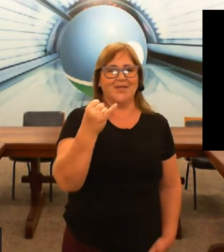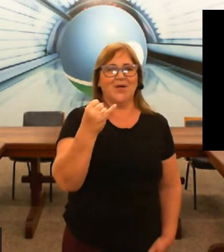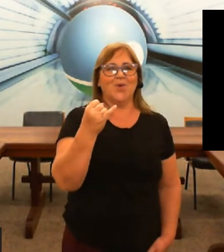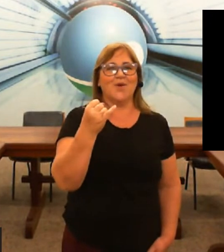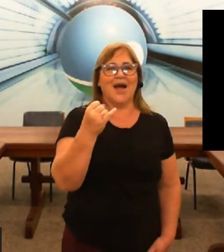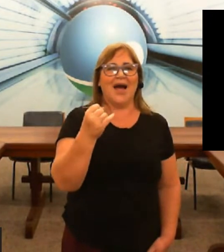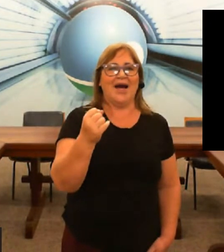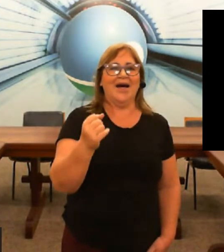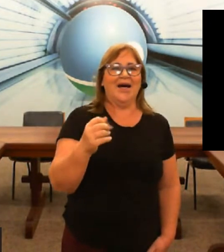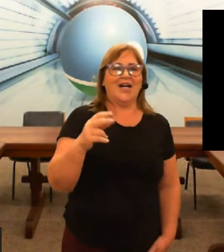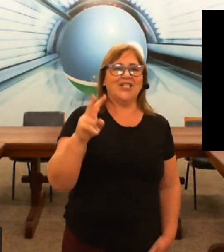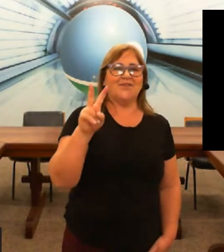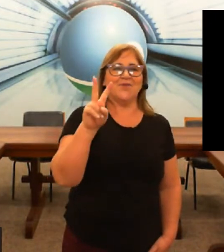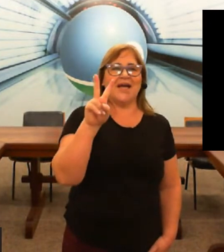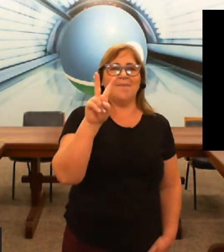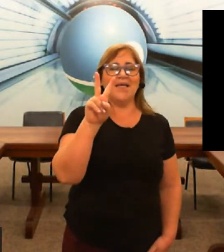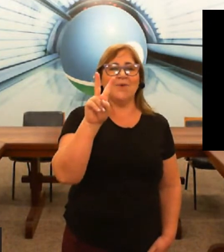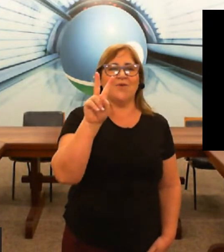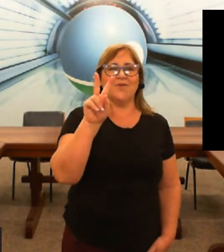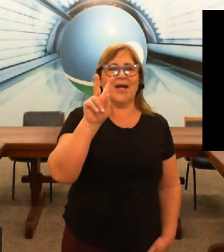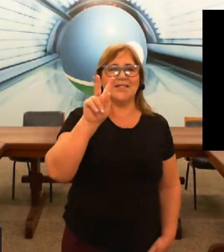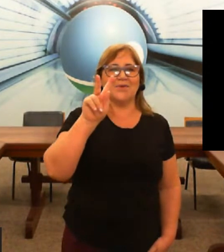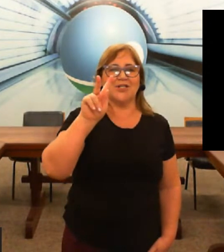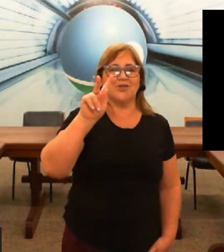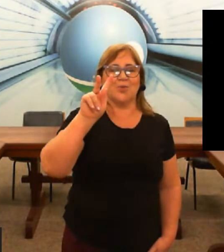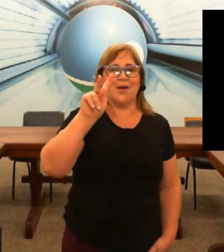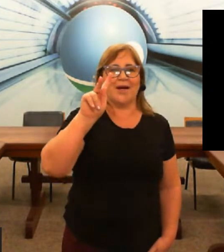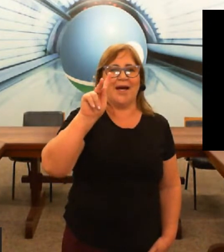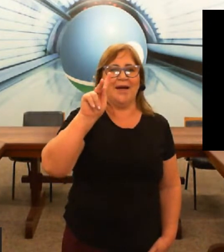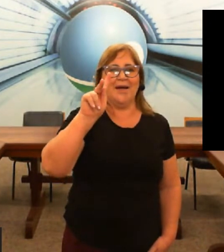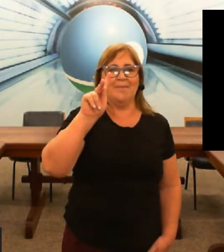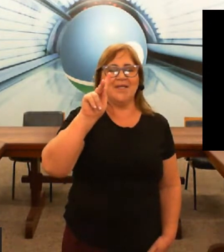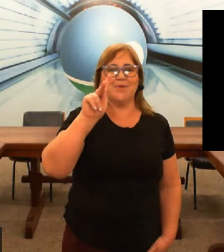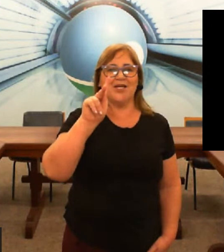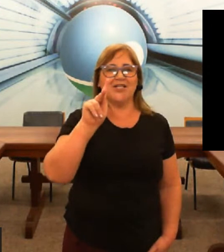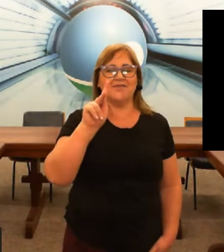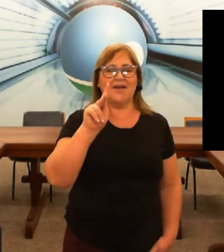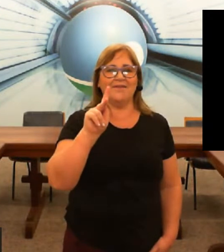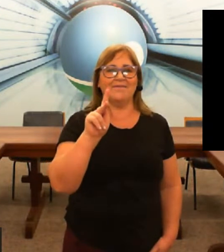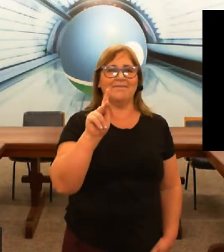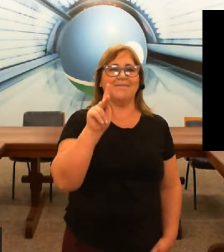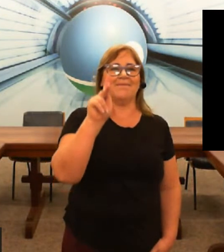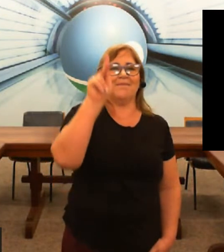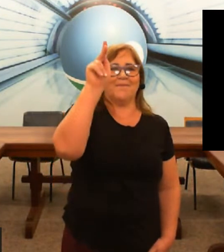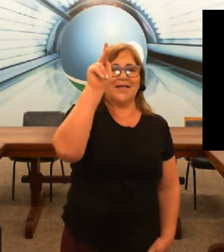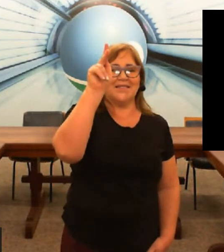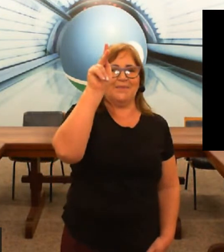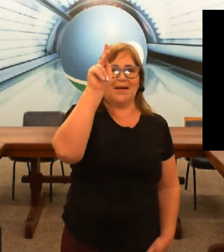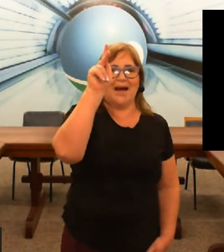o K a gente vai usar a mesma configuração que a gente usou para o H mas porém a gente vai para cima K